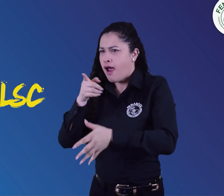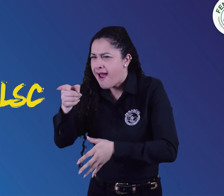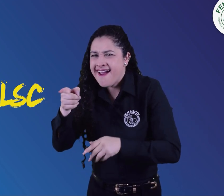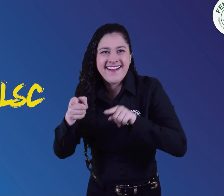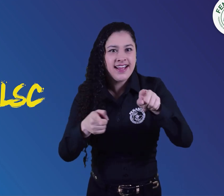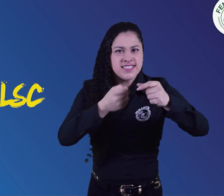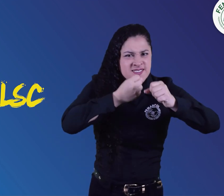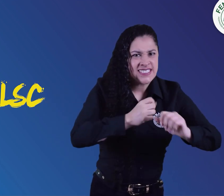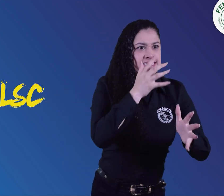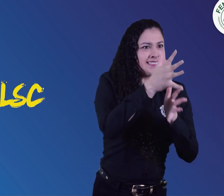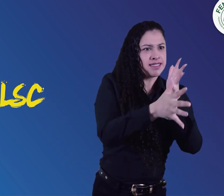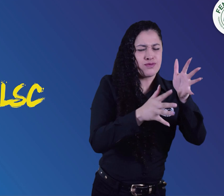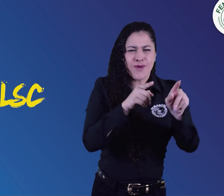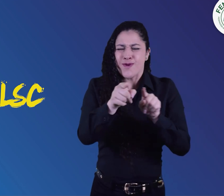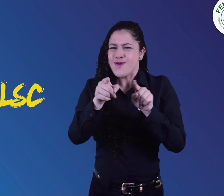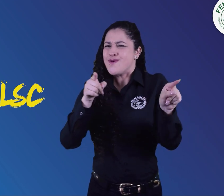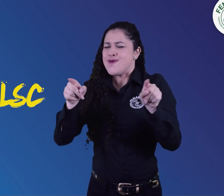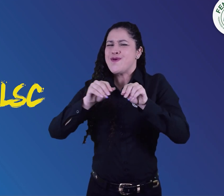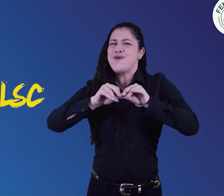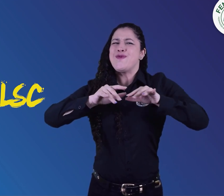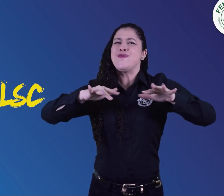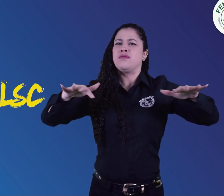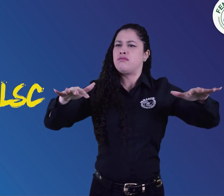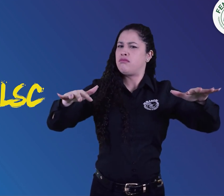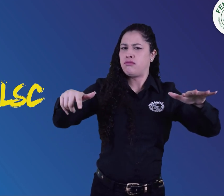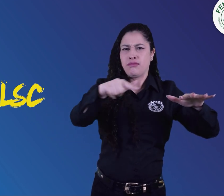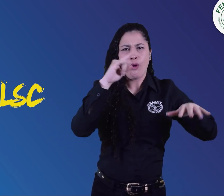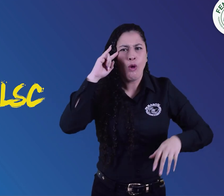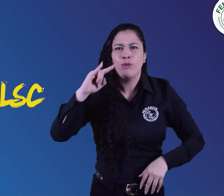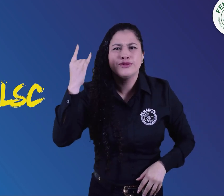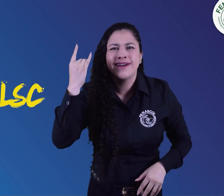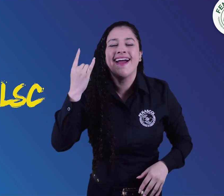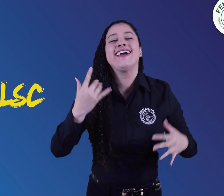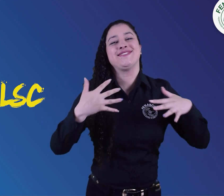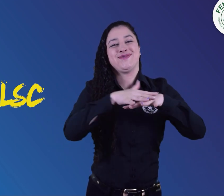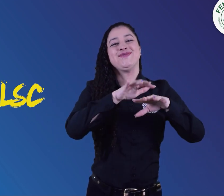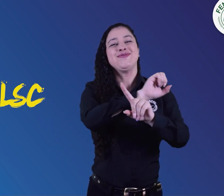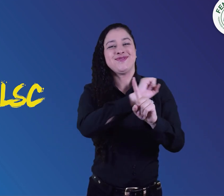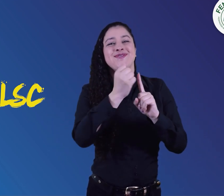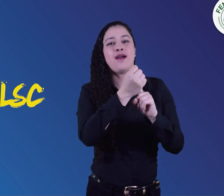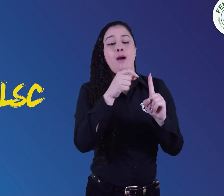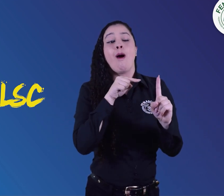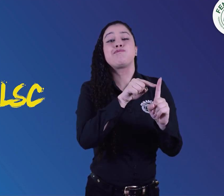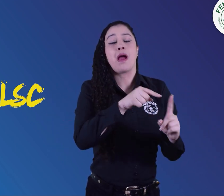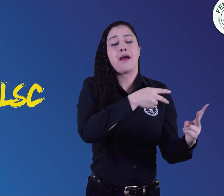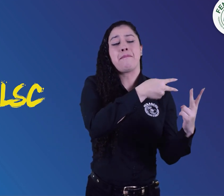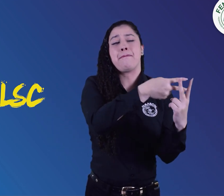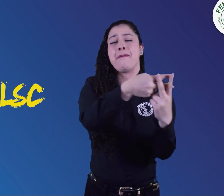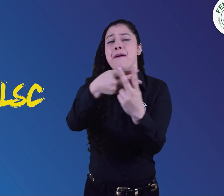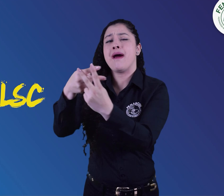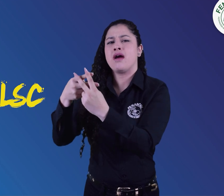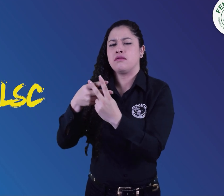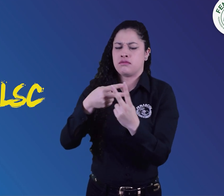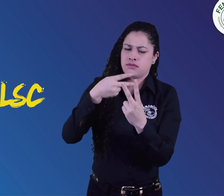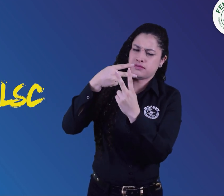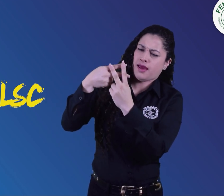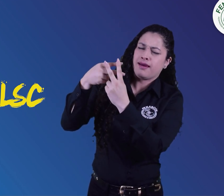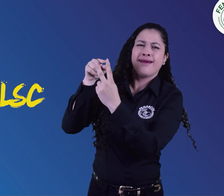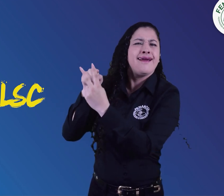personas que se esforzaron por realizar el reto y decir la frase en lengua de señas colombiana. Videos que encontramos con